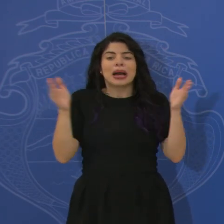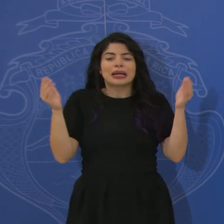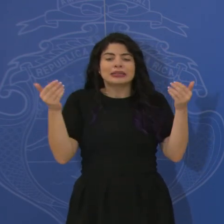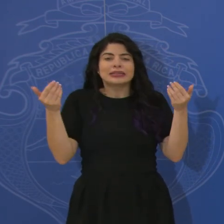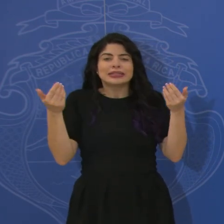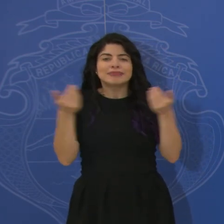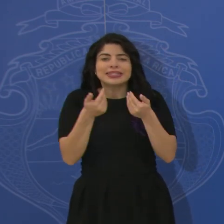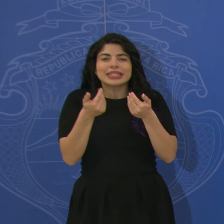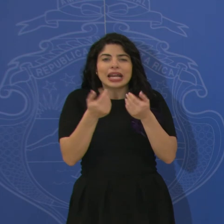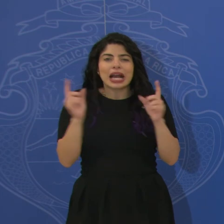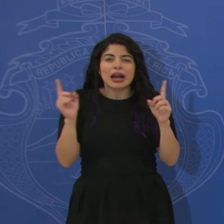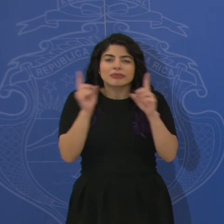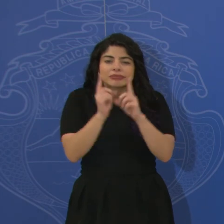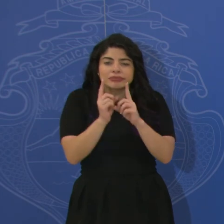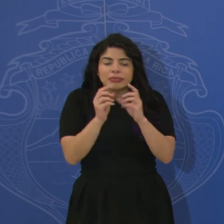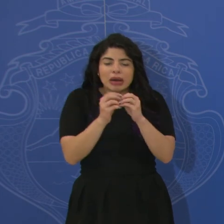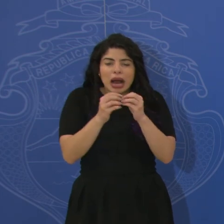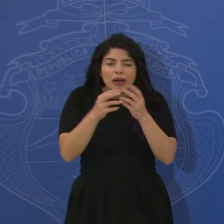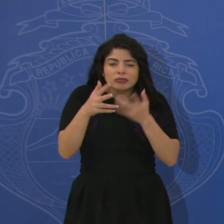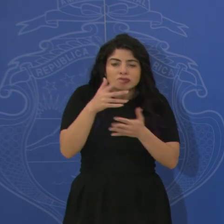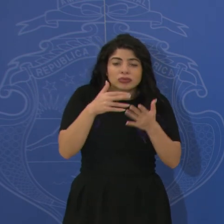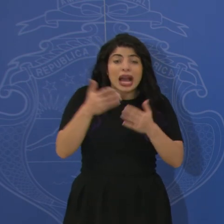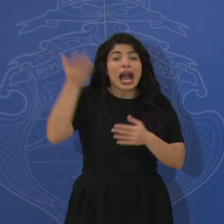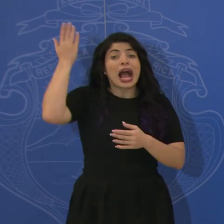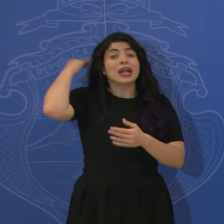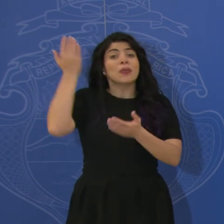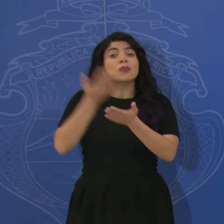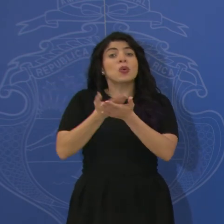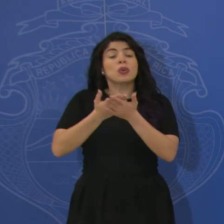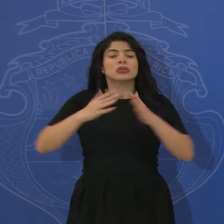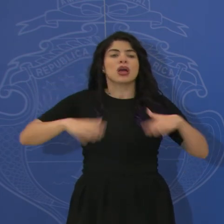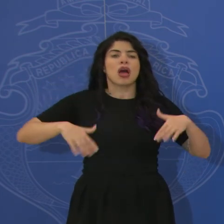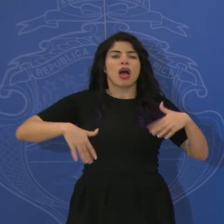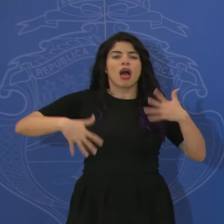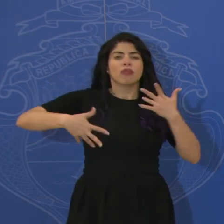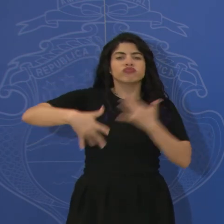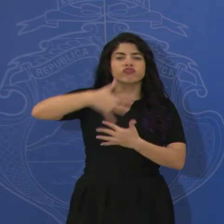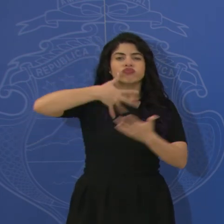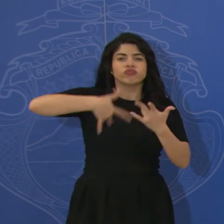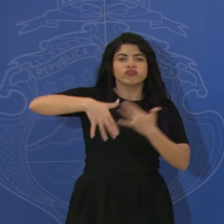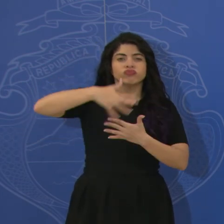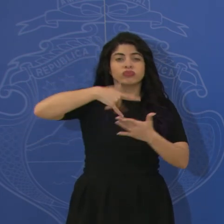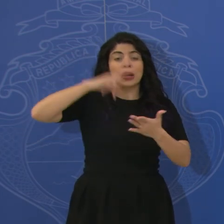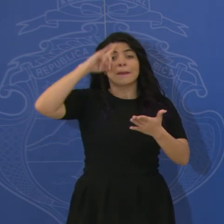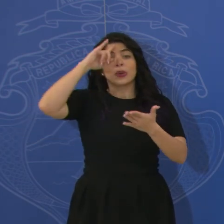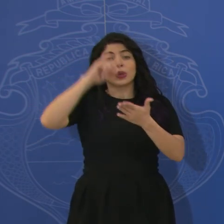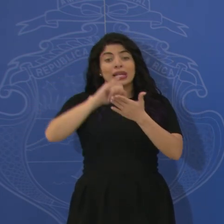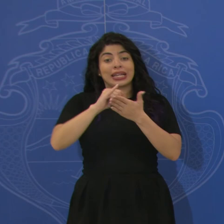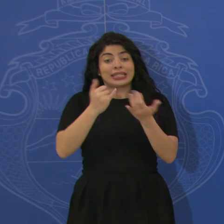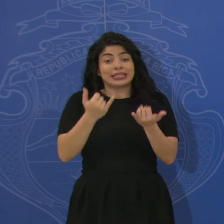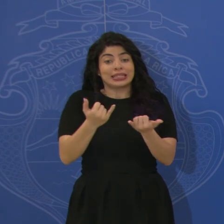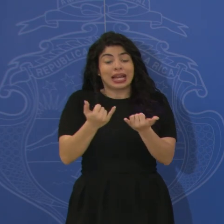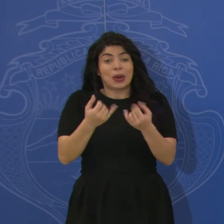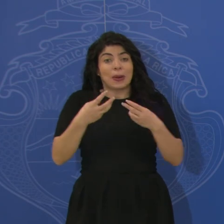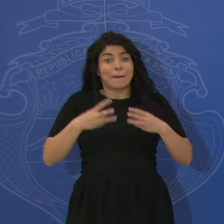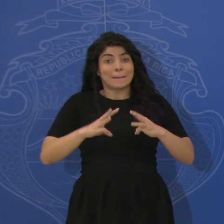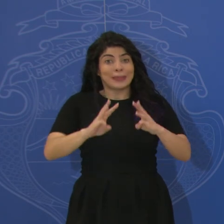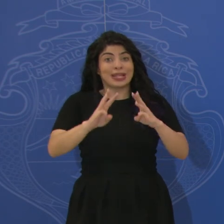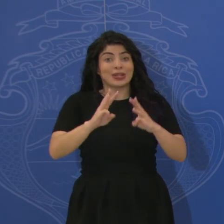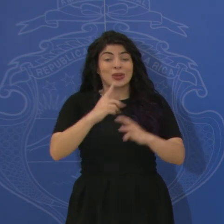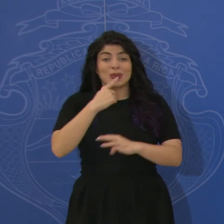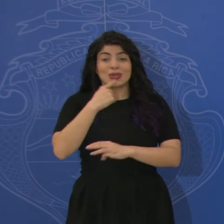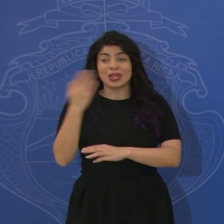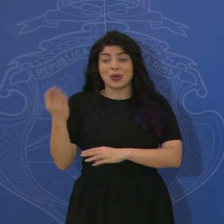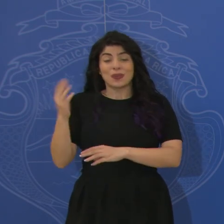las propuestas que se han dado no se han socializado entre las partes. Y por eso los mecanismos que mencionaba también don